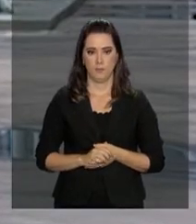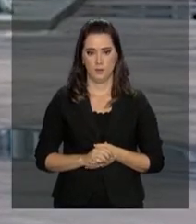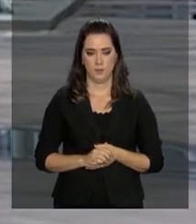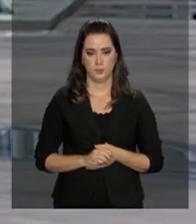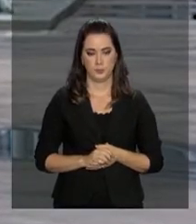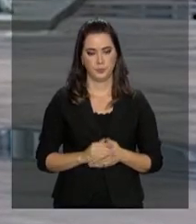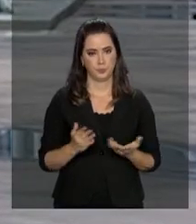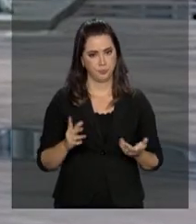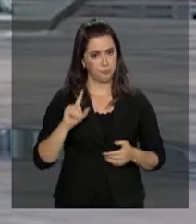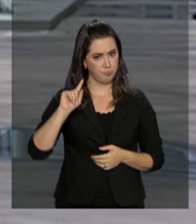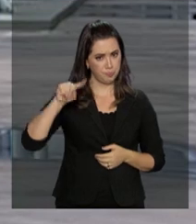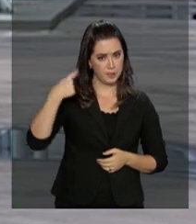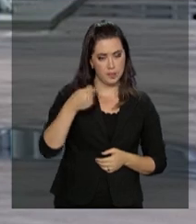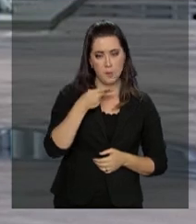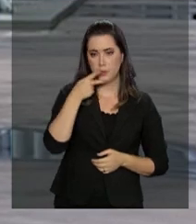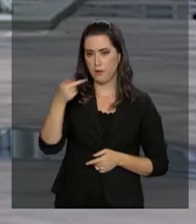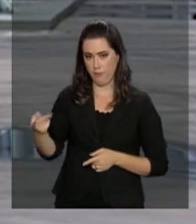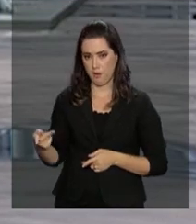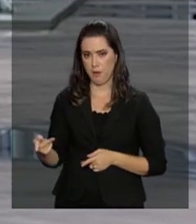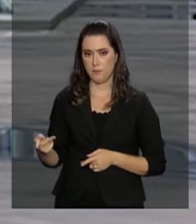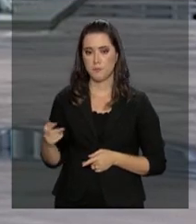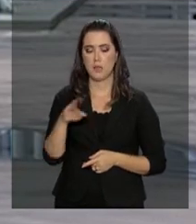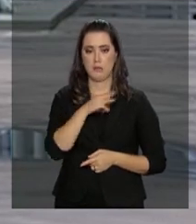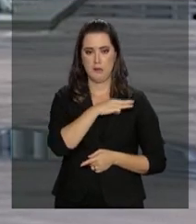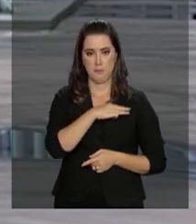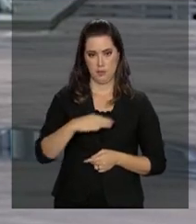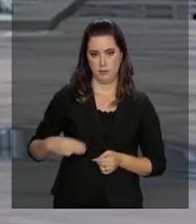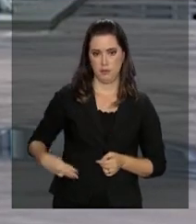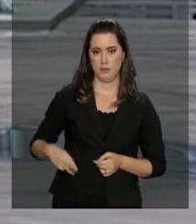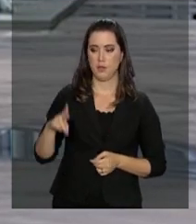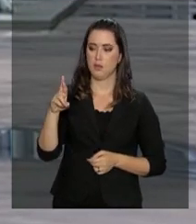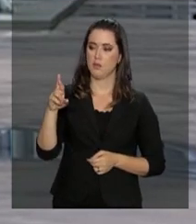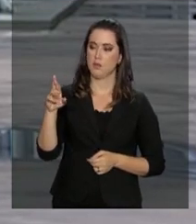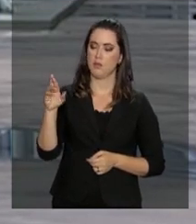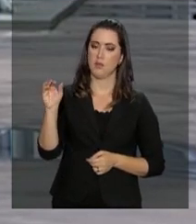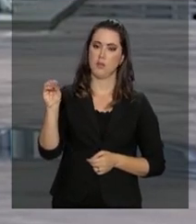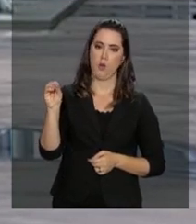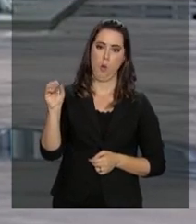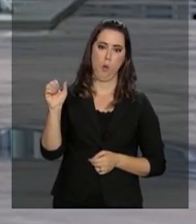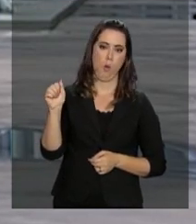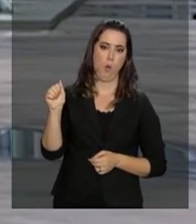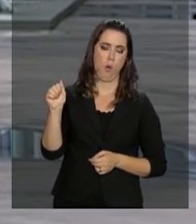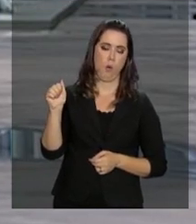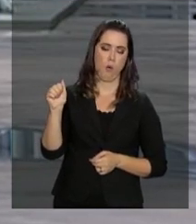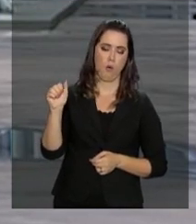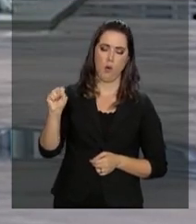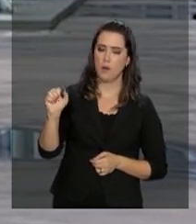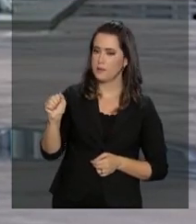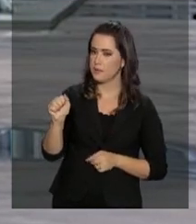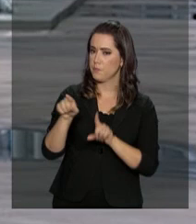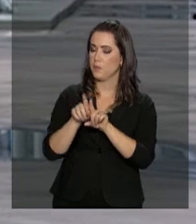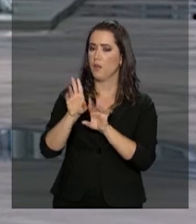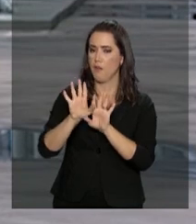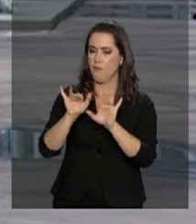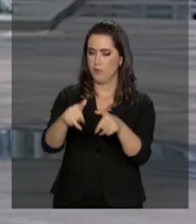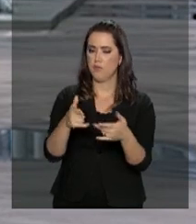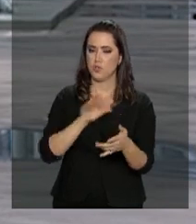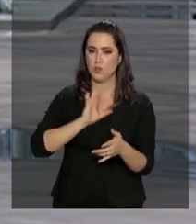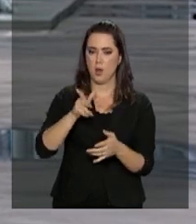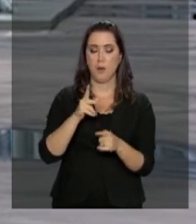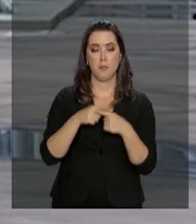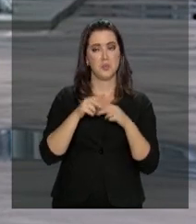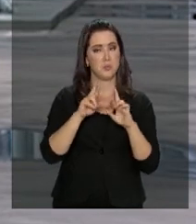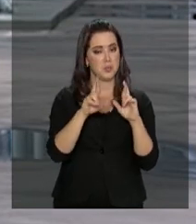Olha, após o discurso da ministra Rosa Weber, essa cerimônia foi encerrada, havia uma expectativa de que Jair